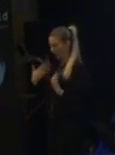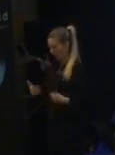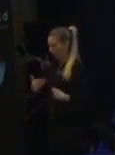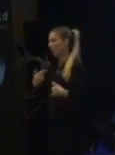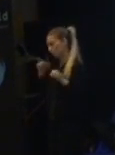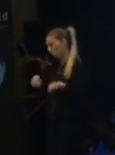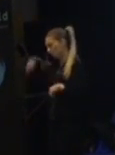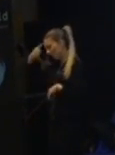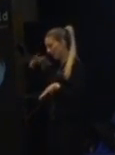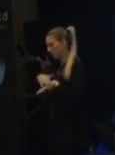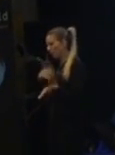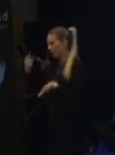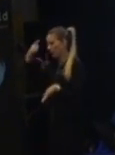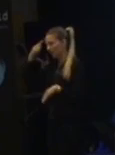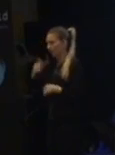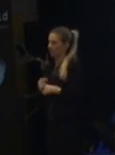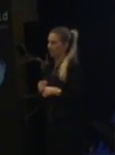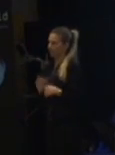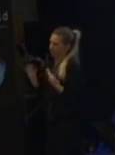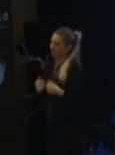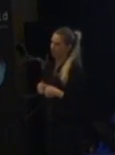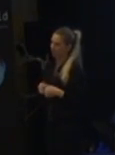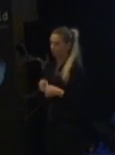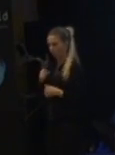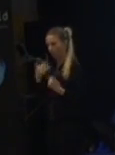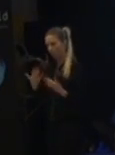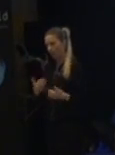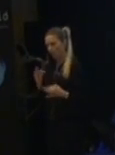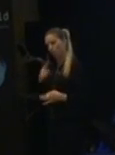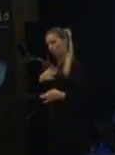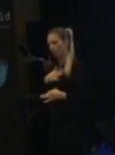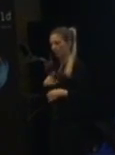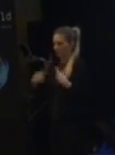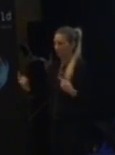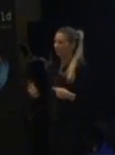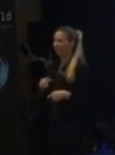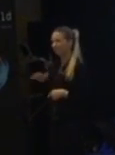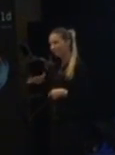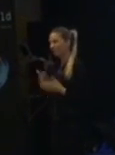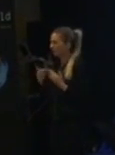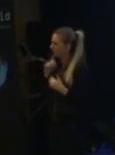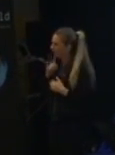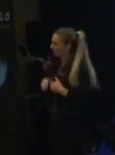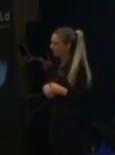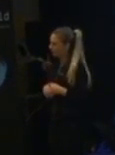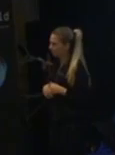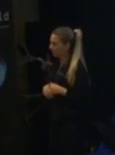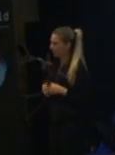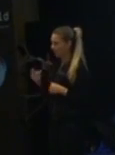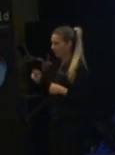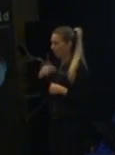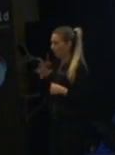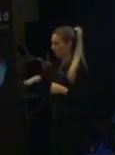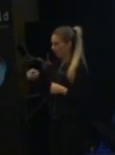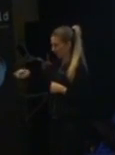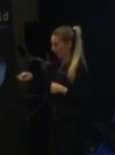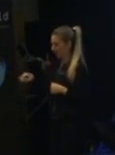på hur jag klär mig. Då kan ni tänka så här, men herregud Anna det är klart att du måste få klä dig precis som du vill. Nej, inte alltid. Om jag har barn som är